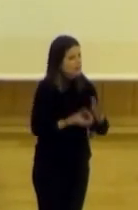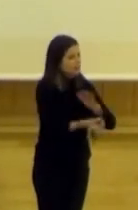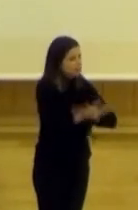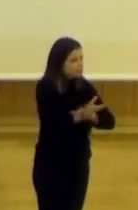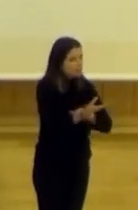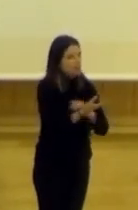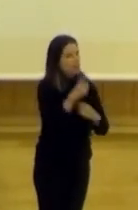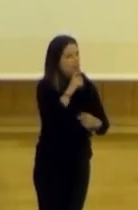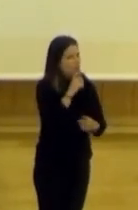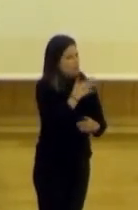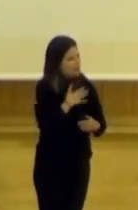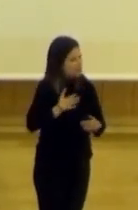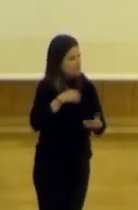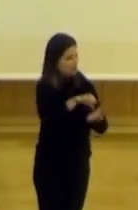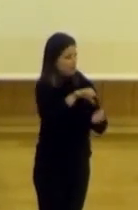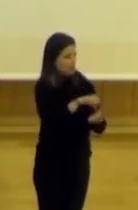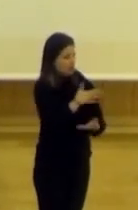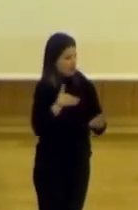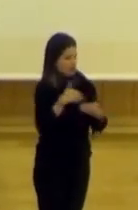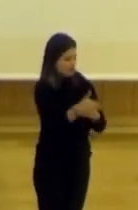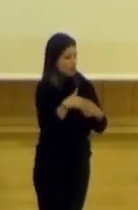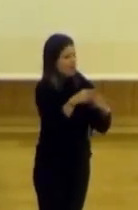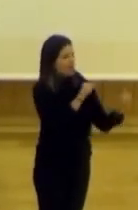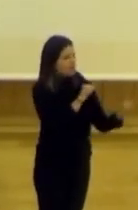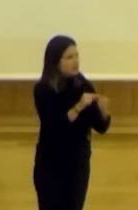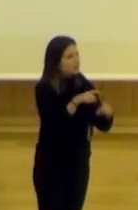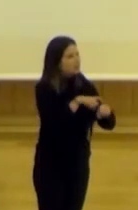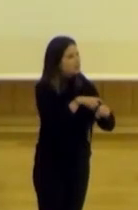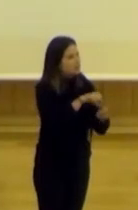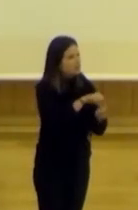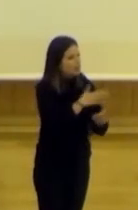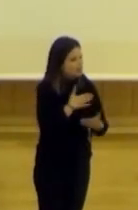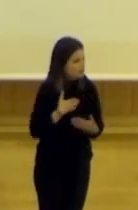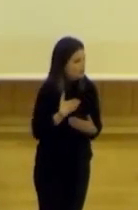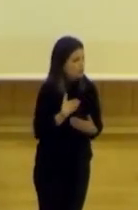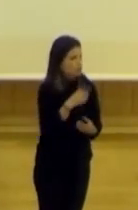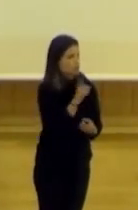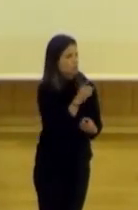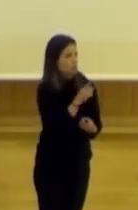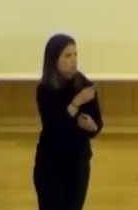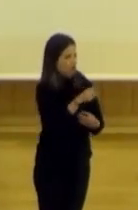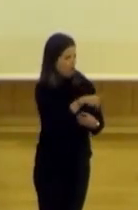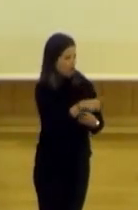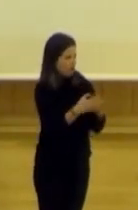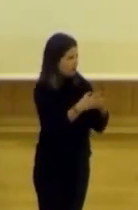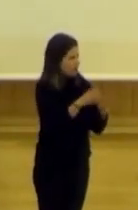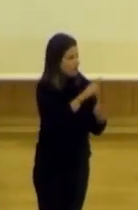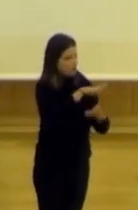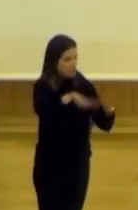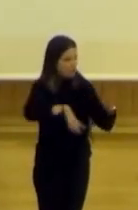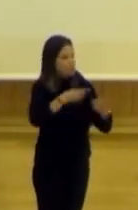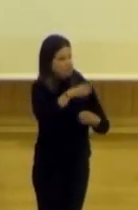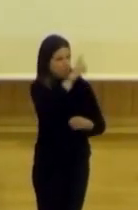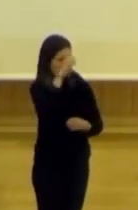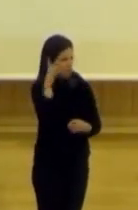relato sobre la ciudad que queremos y debatir qué tipo de ciudad queremos. Esto no solo está pasando aquí en Granada o en Barcelona, sino también